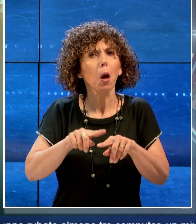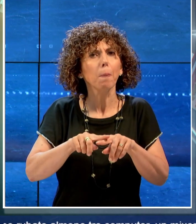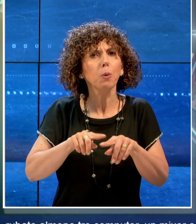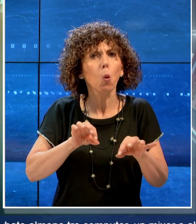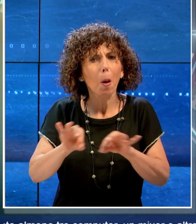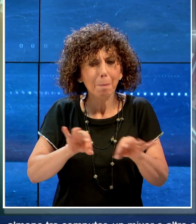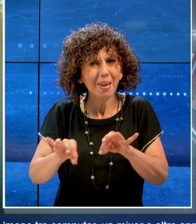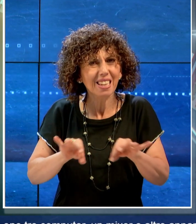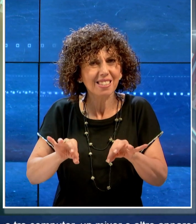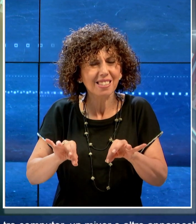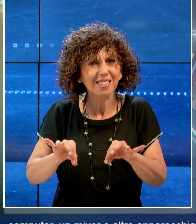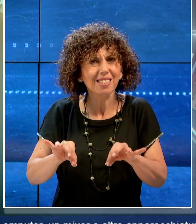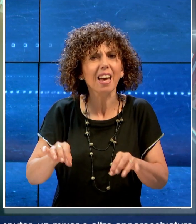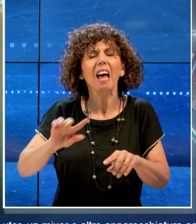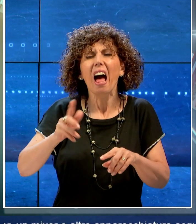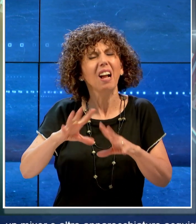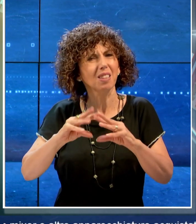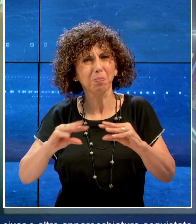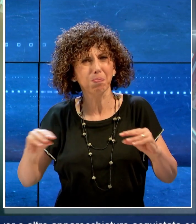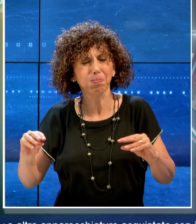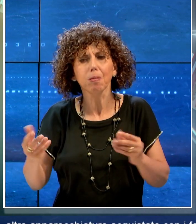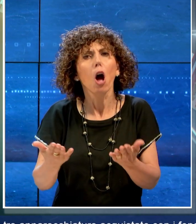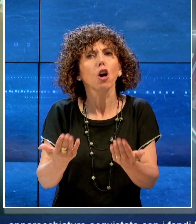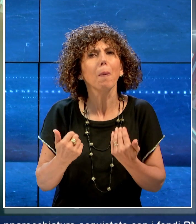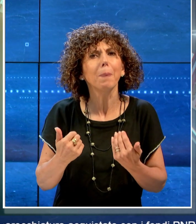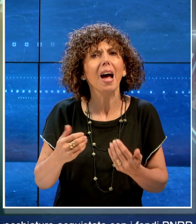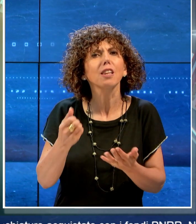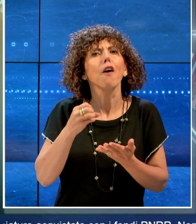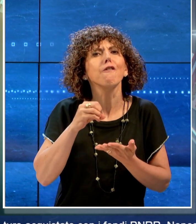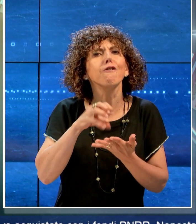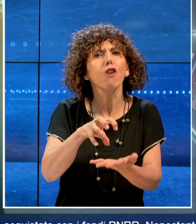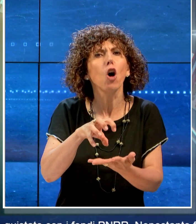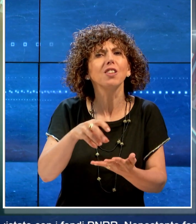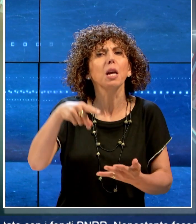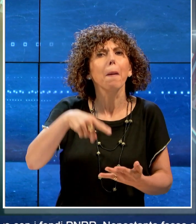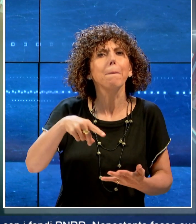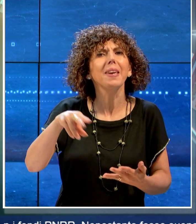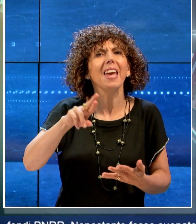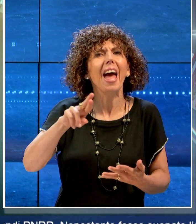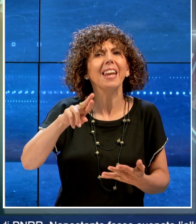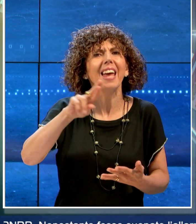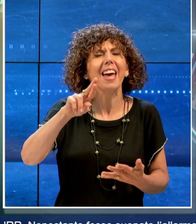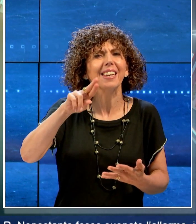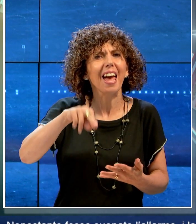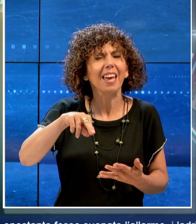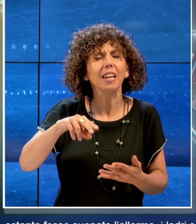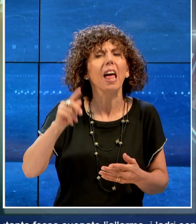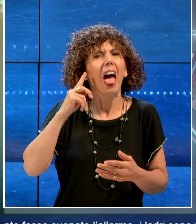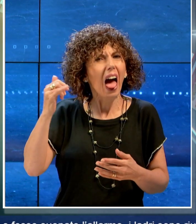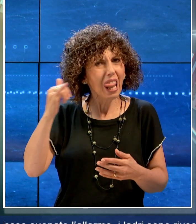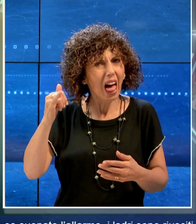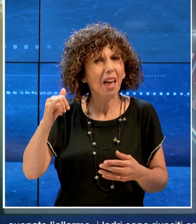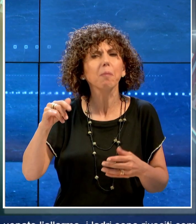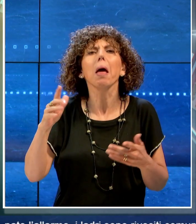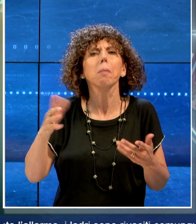e altre apparecchiature acquistate con i fondi PNRR. Nonostante fosse suonato l'allarme, i ladri